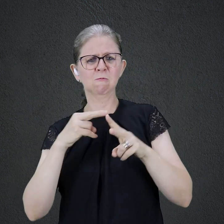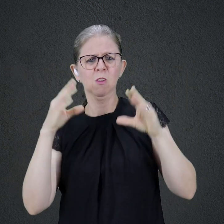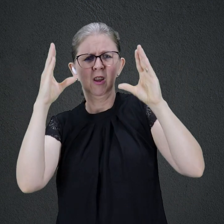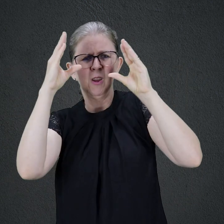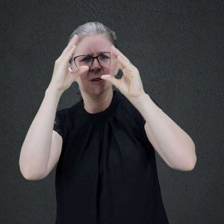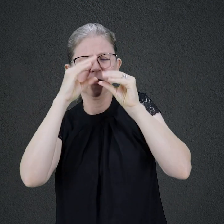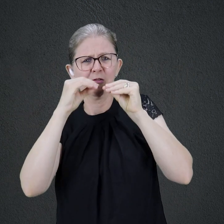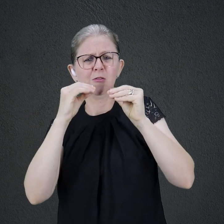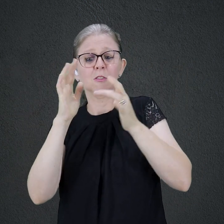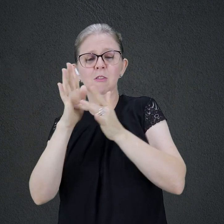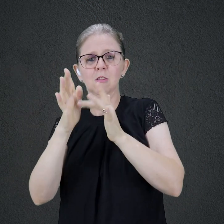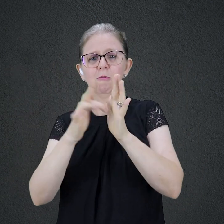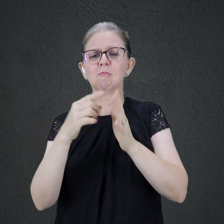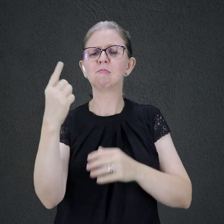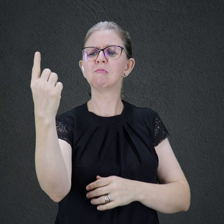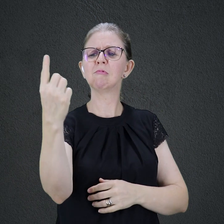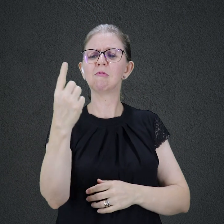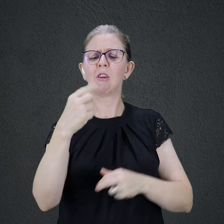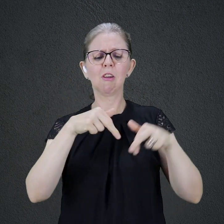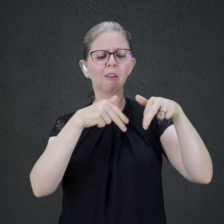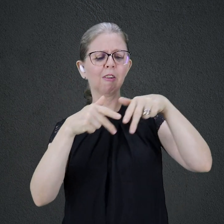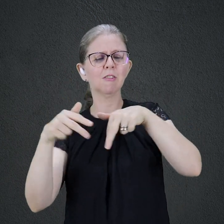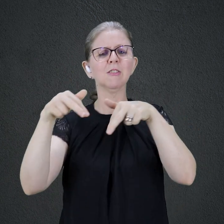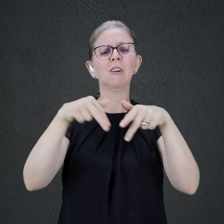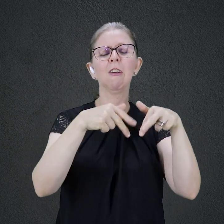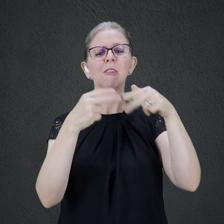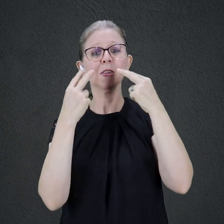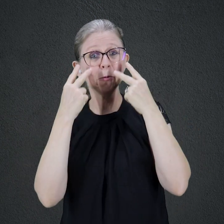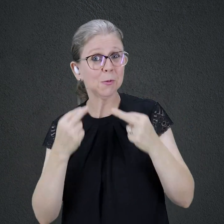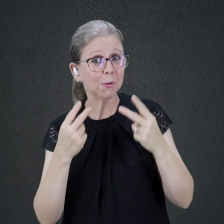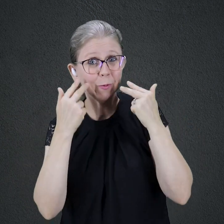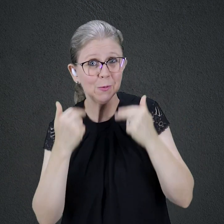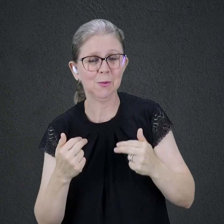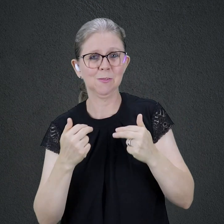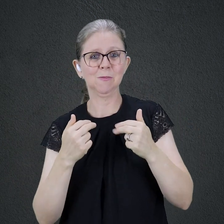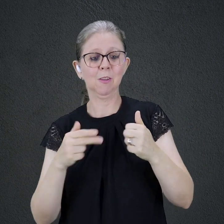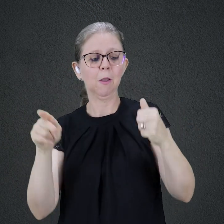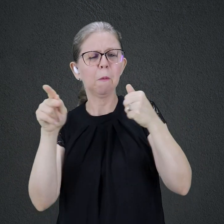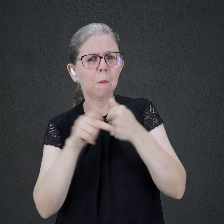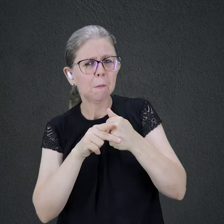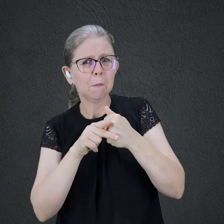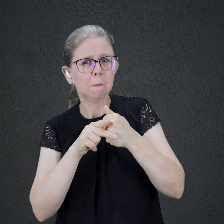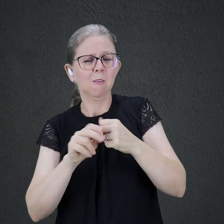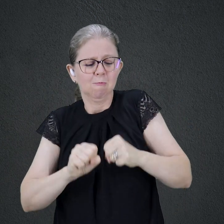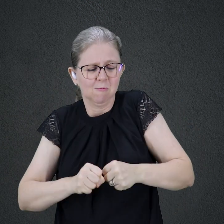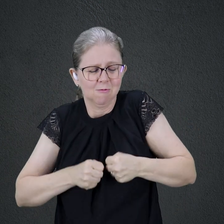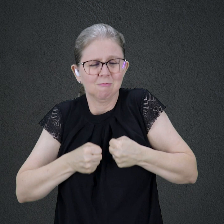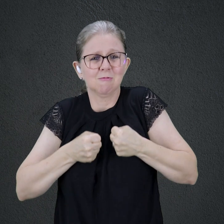andando sobre as águas. E Pedro, ousado como sempre, quer ir ao encontro dele sobre as